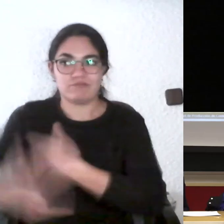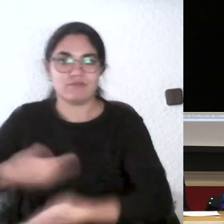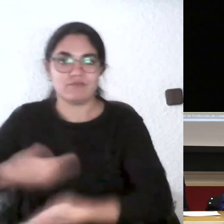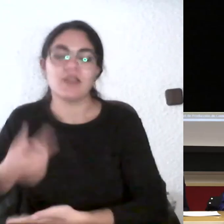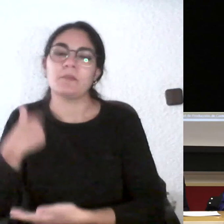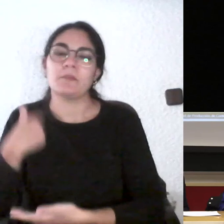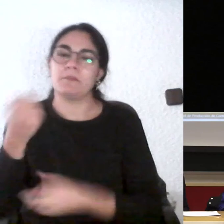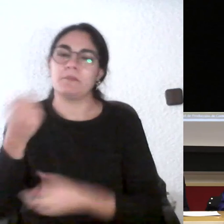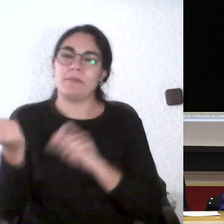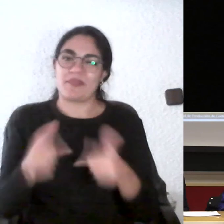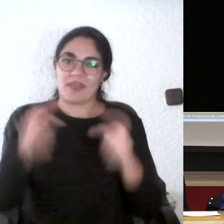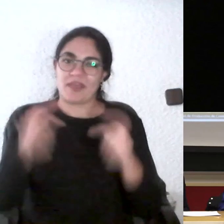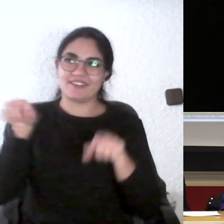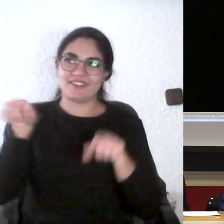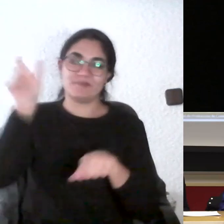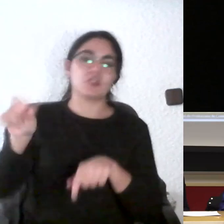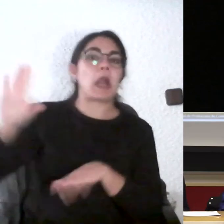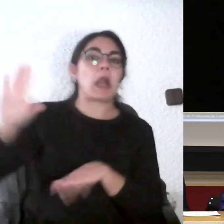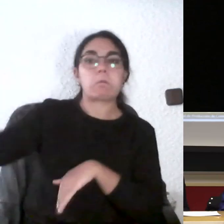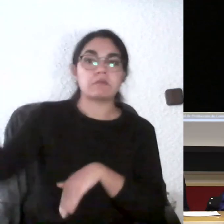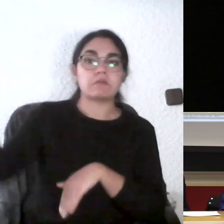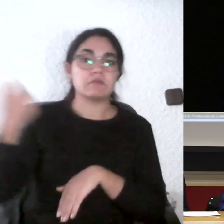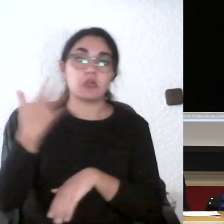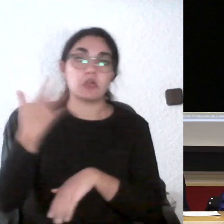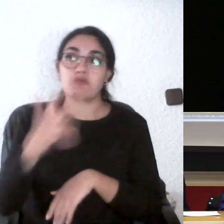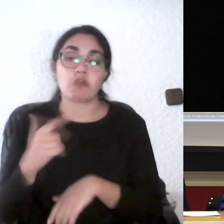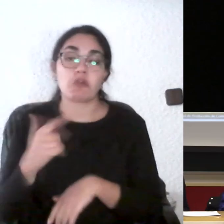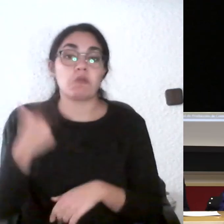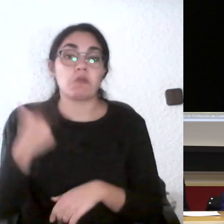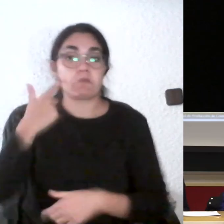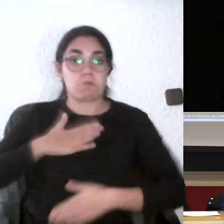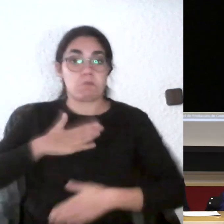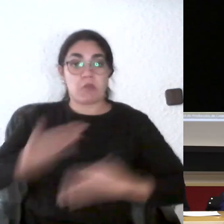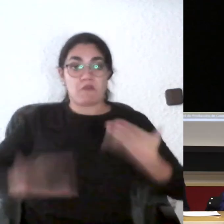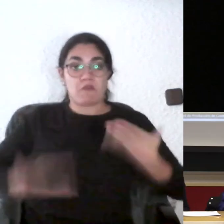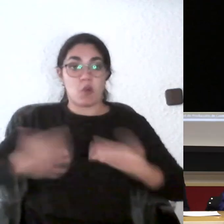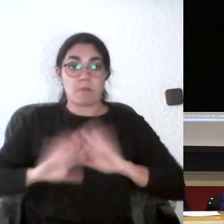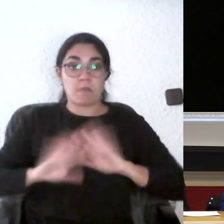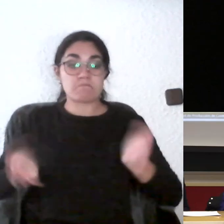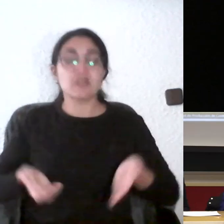es muy importante la autoevaluación y de hecho a mí me pasa que por ejemplo